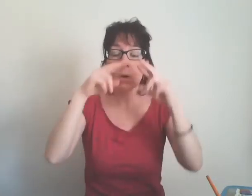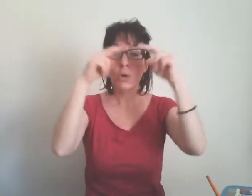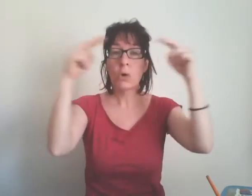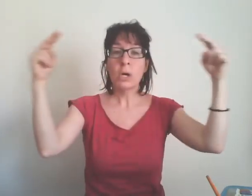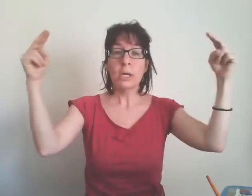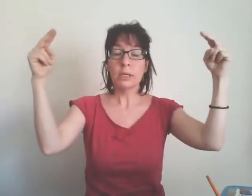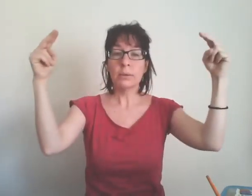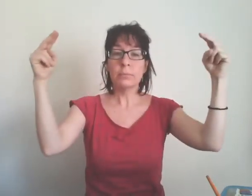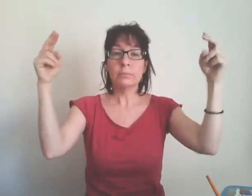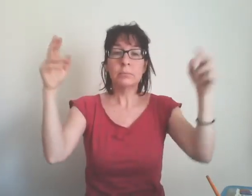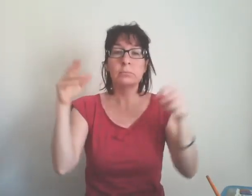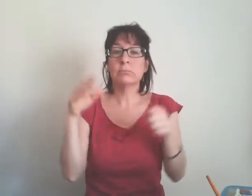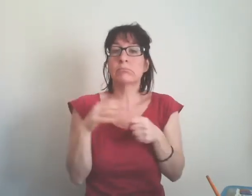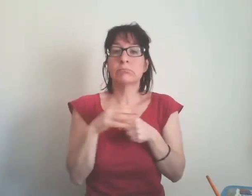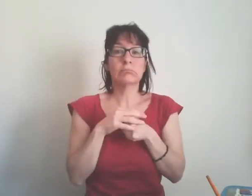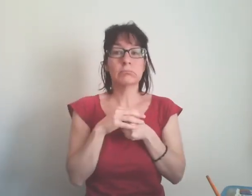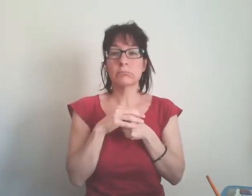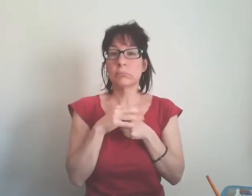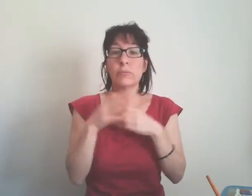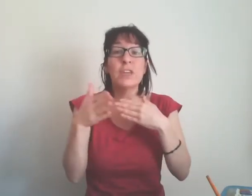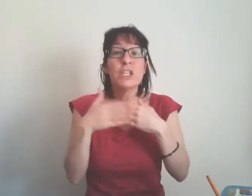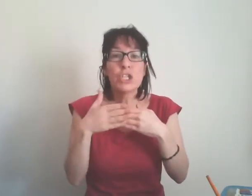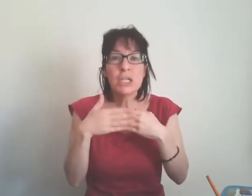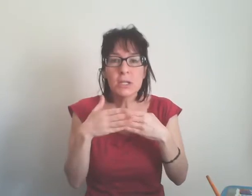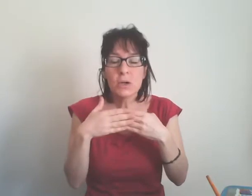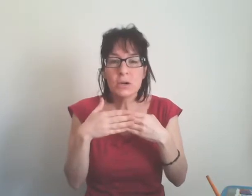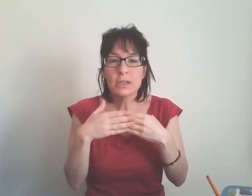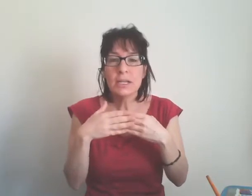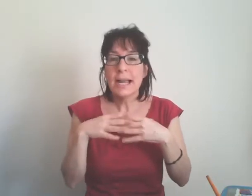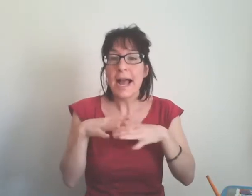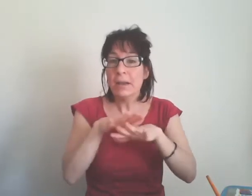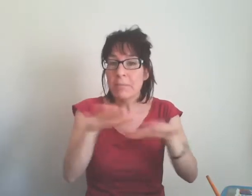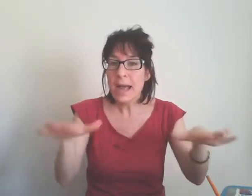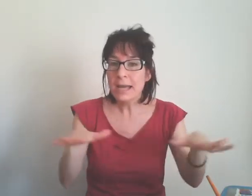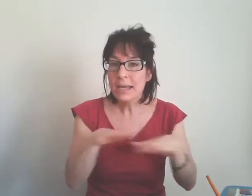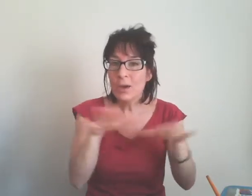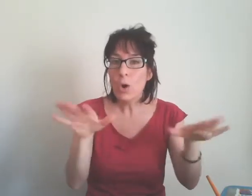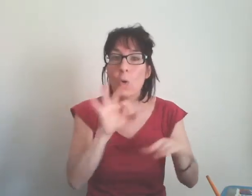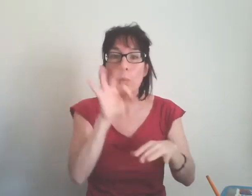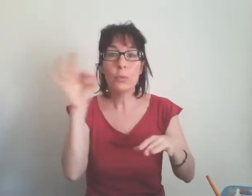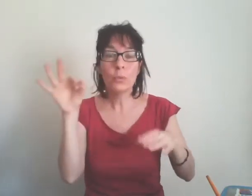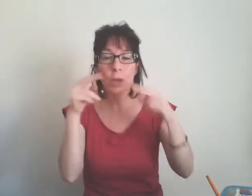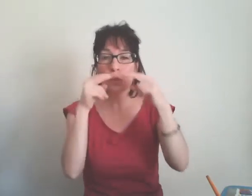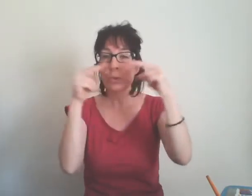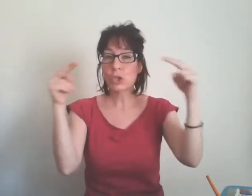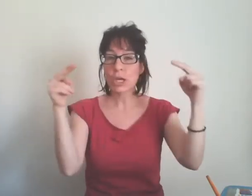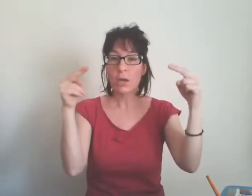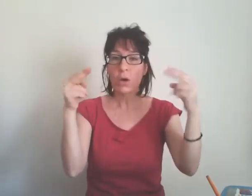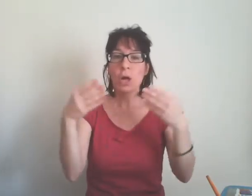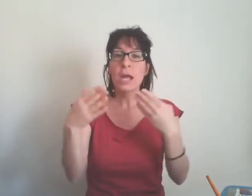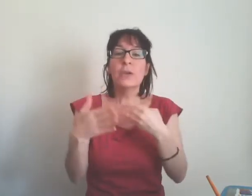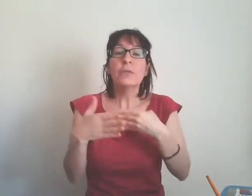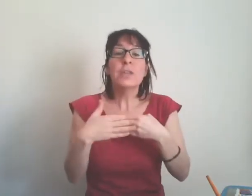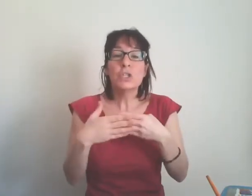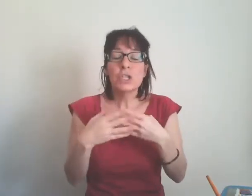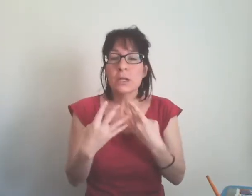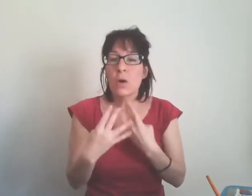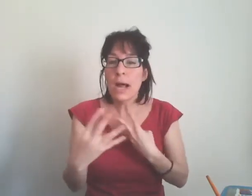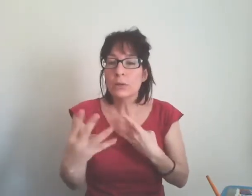vicino al mare oppure un cielo vicino ad